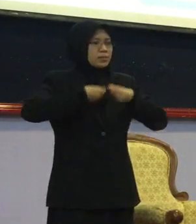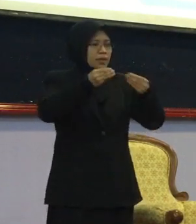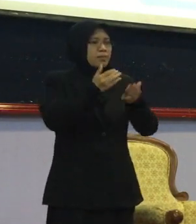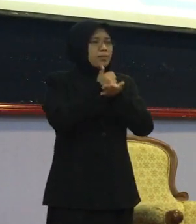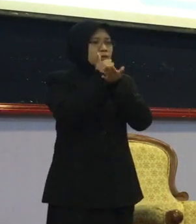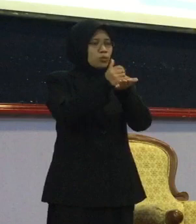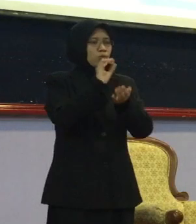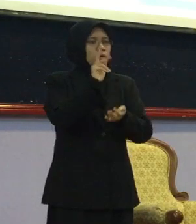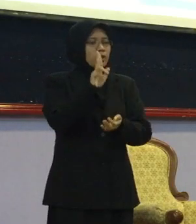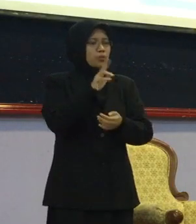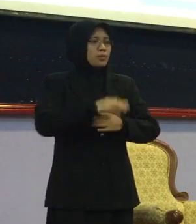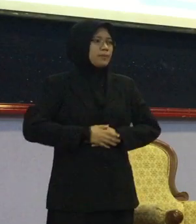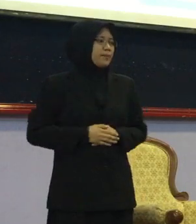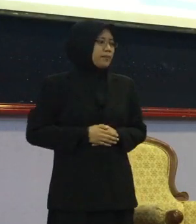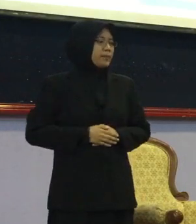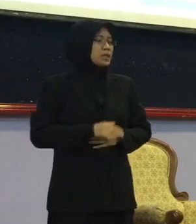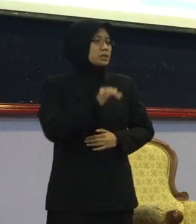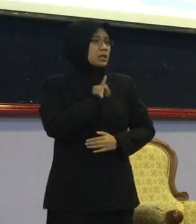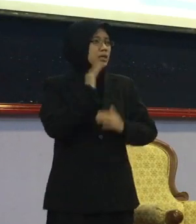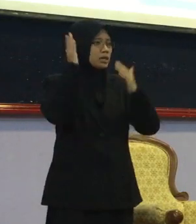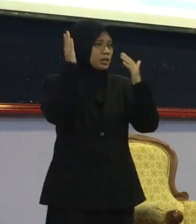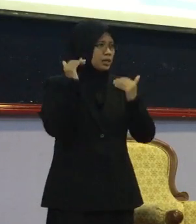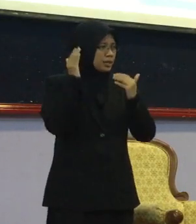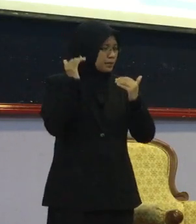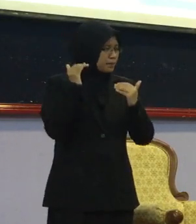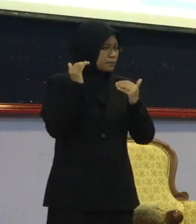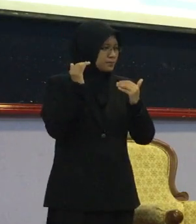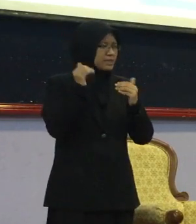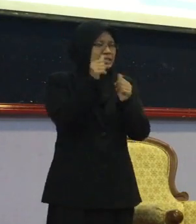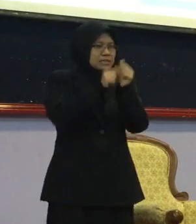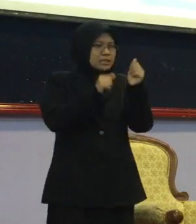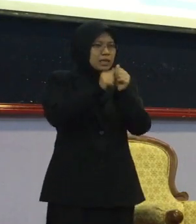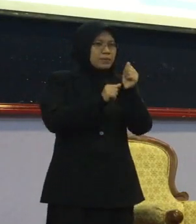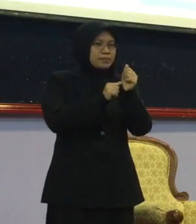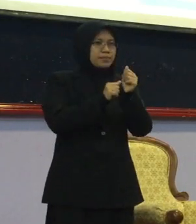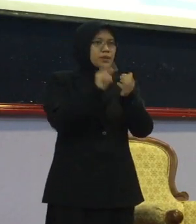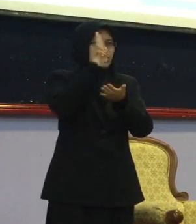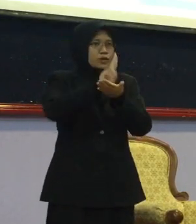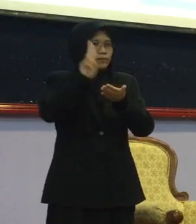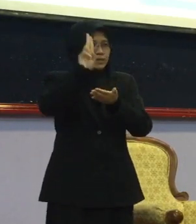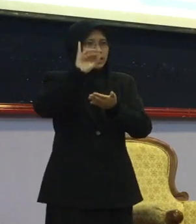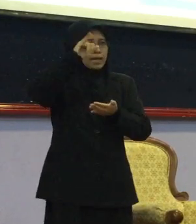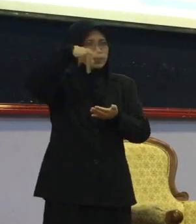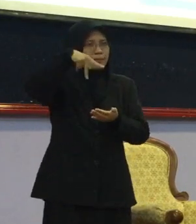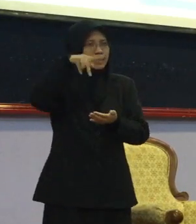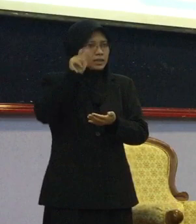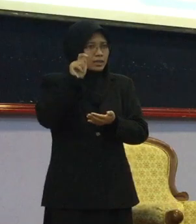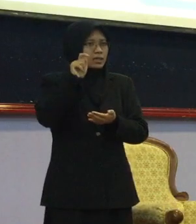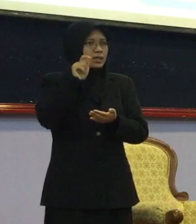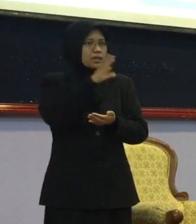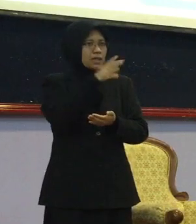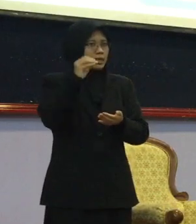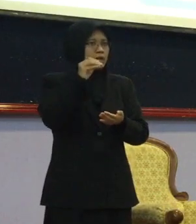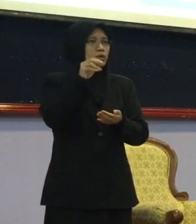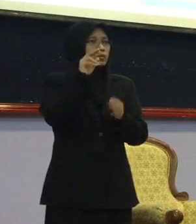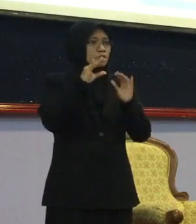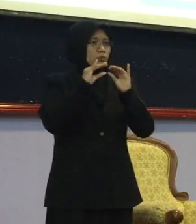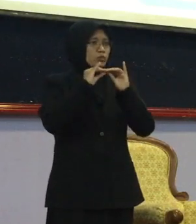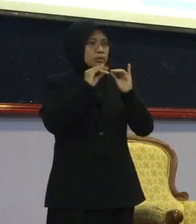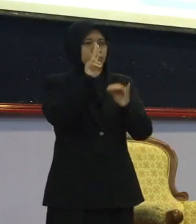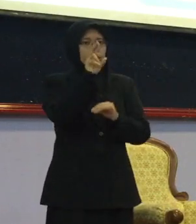sebenarnya ada Itu harapan yang kita harapkan Kemudian IPT-IPT Ini quiz kan Kemudian kusim Banyak Banyak